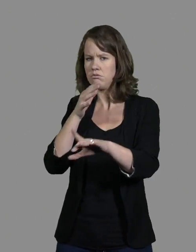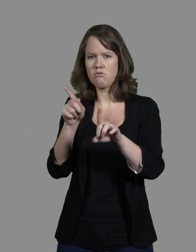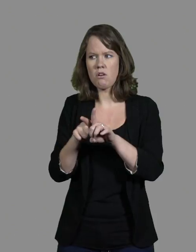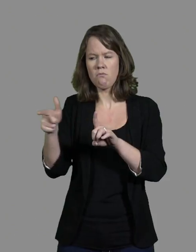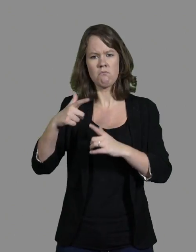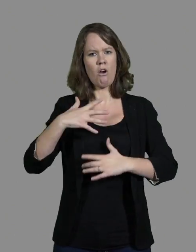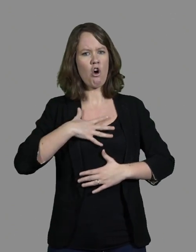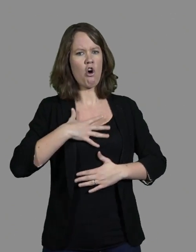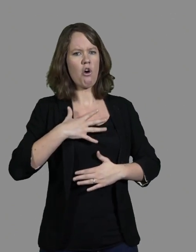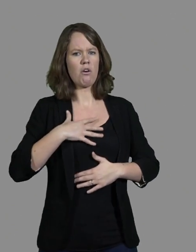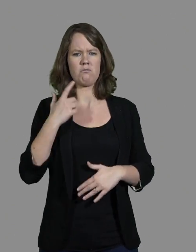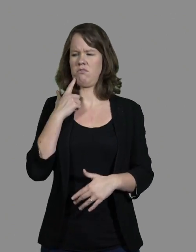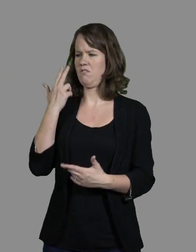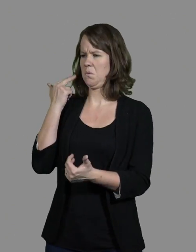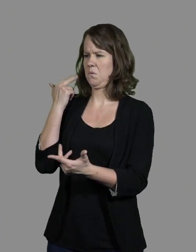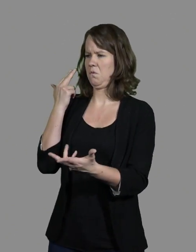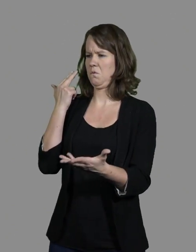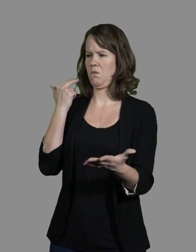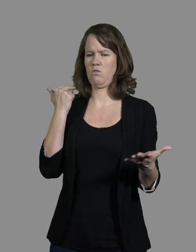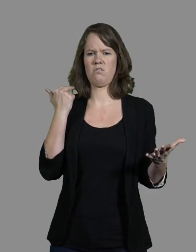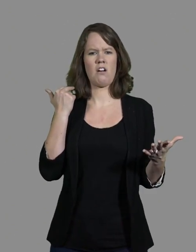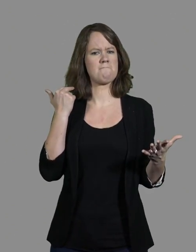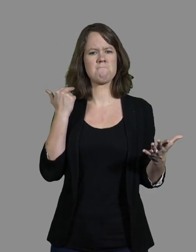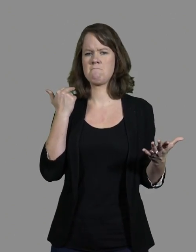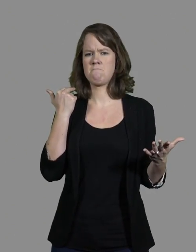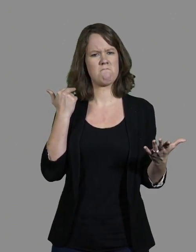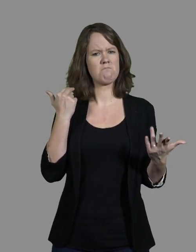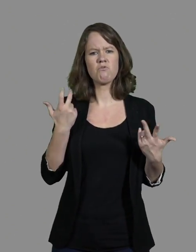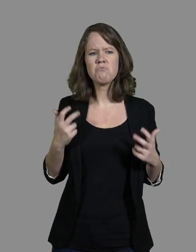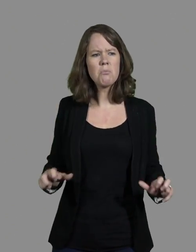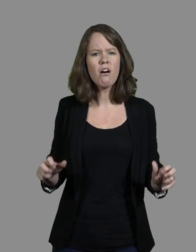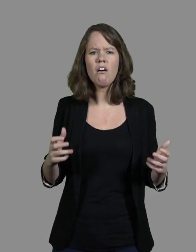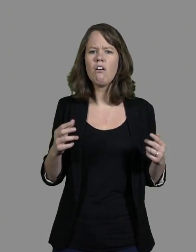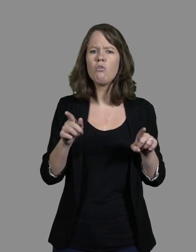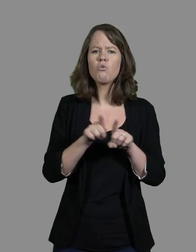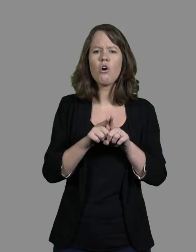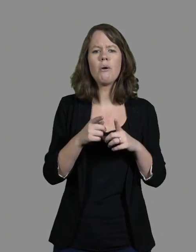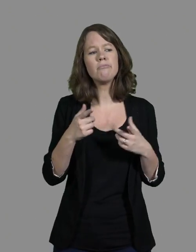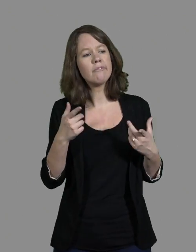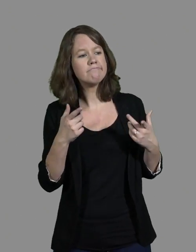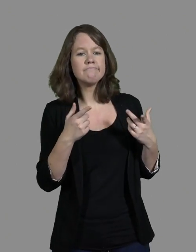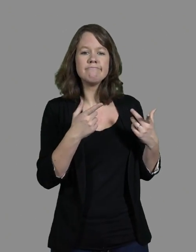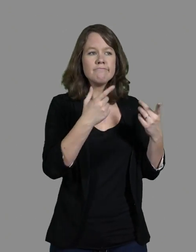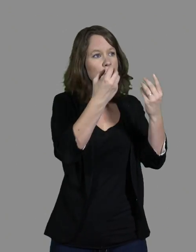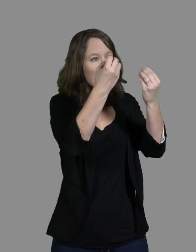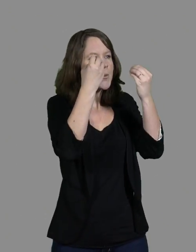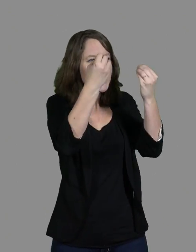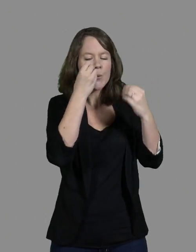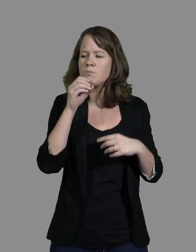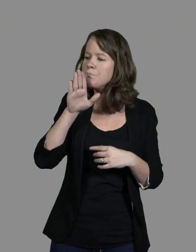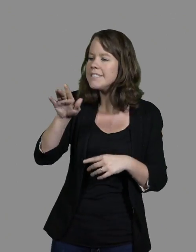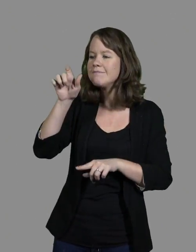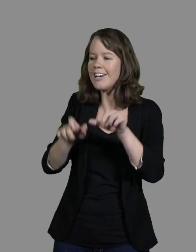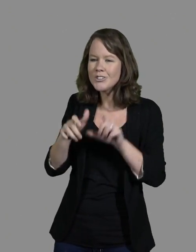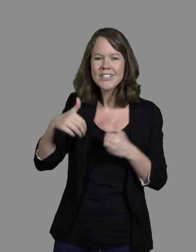fait. Donc je me suis dit, je ne ni aller dans un cours de danse pour personnes avec un